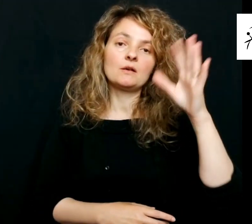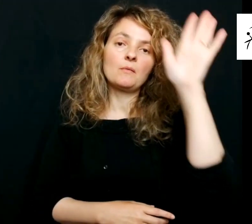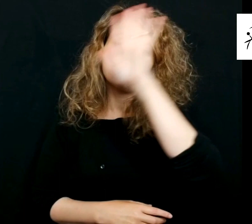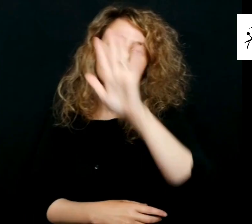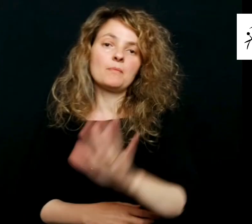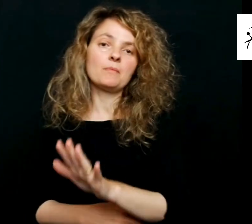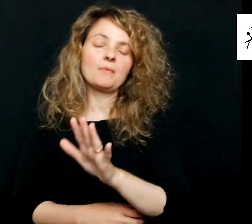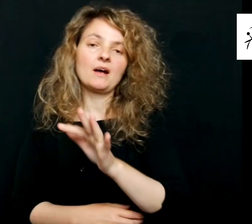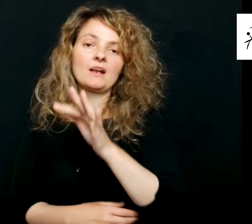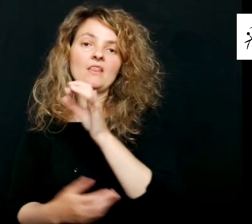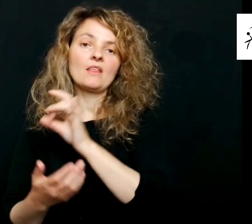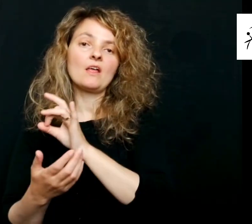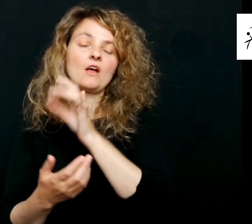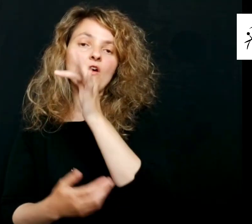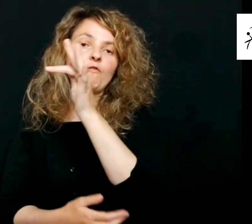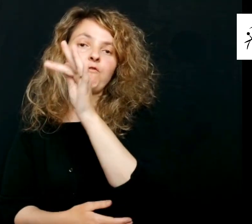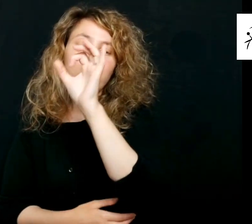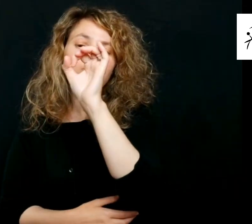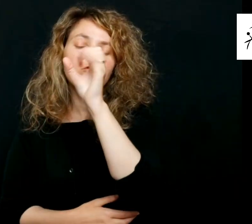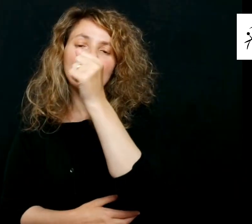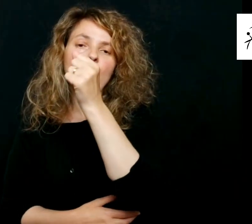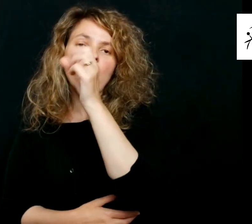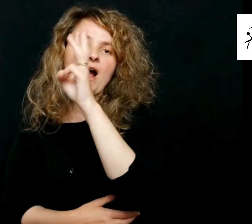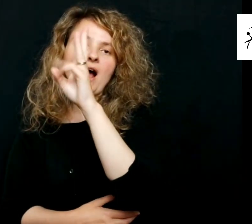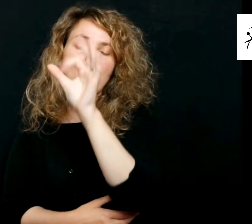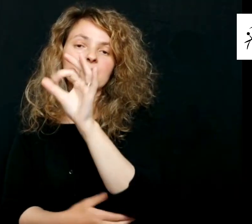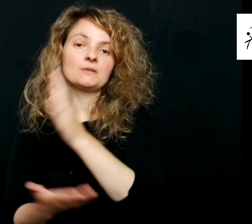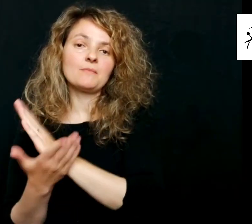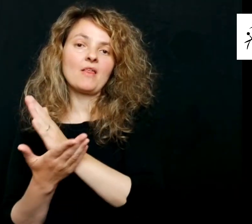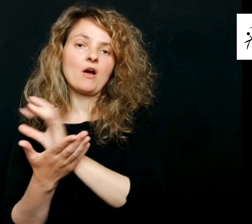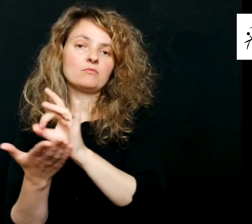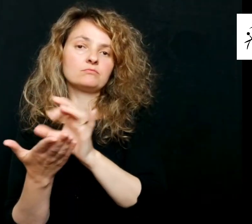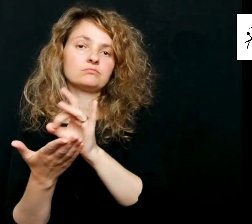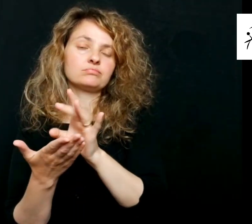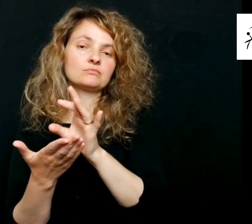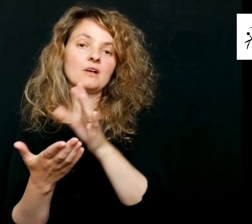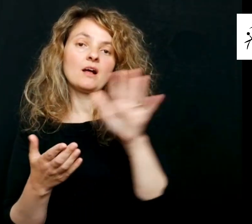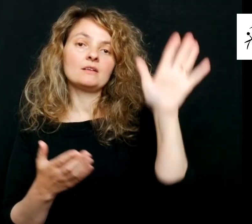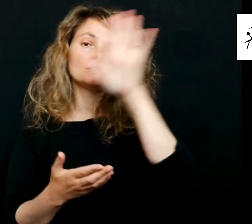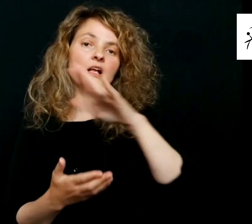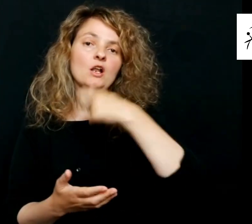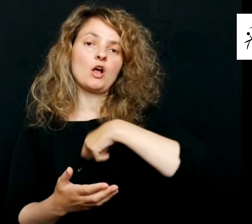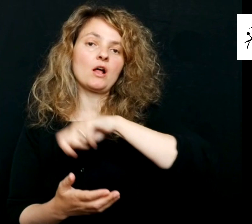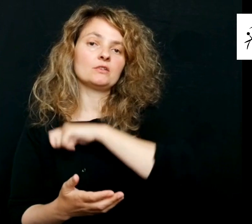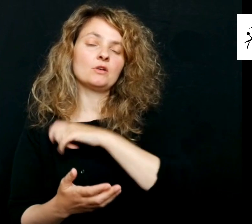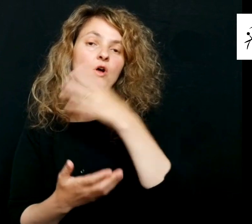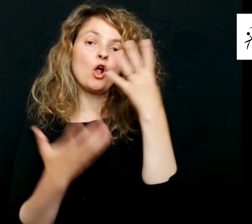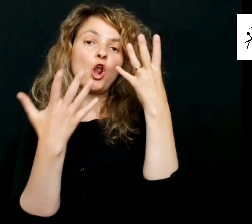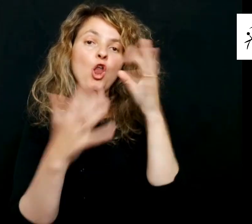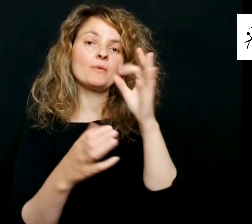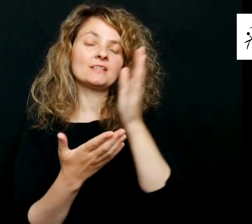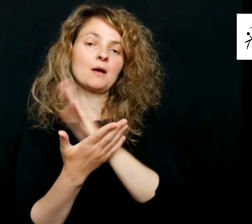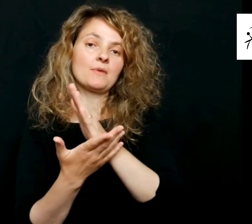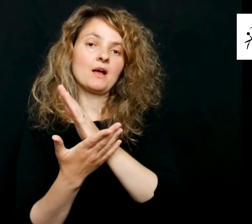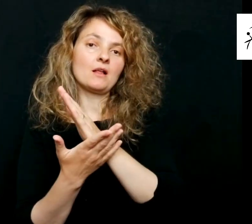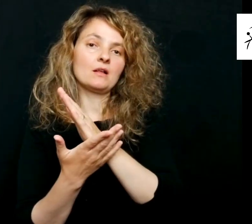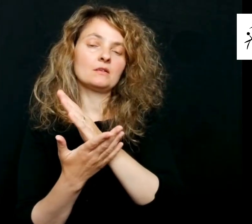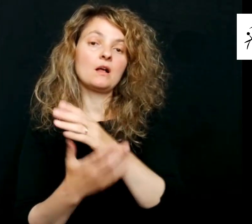FOAPS de todas las mediadoras a su cargo en el territorio español, unas 90, en una acción que dejaría sin